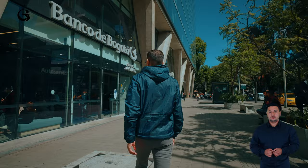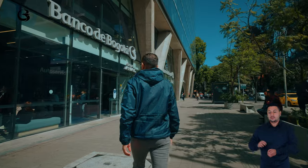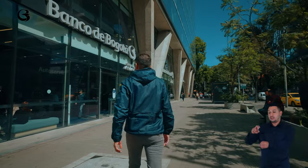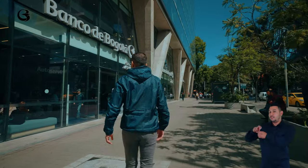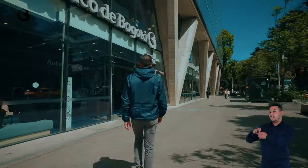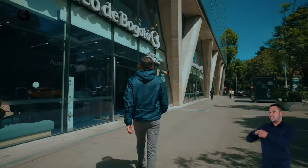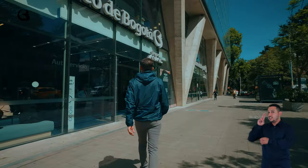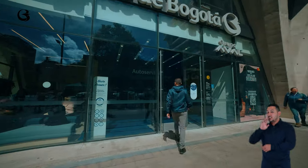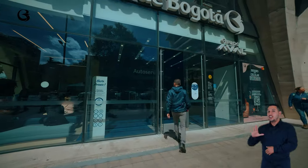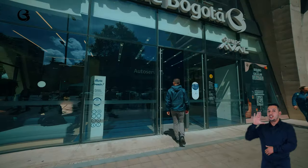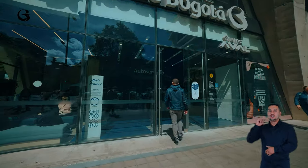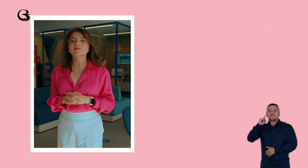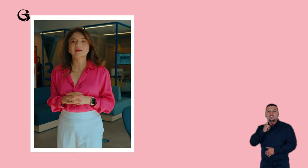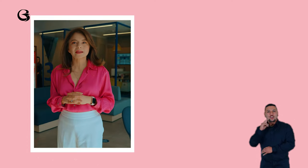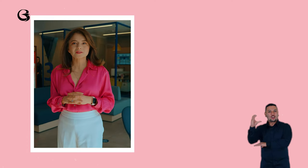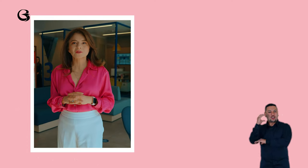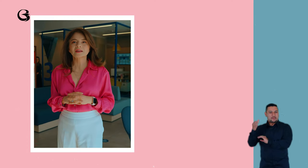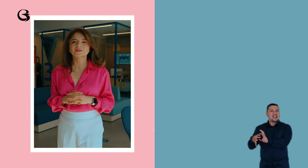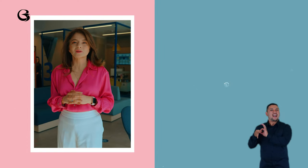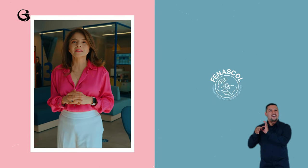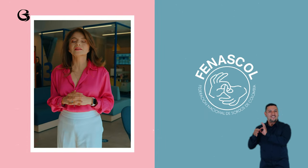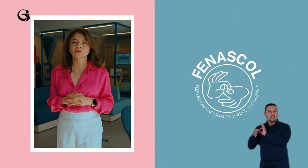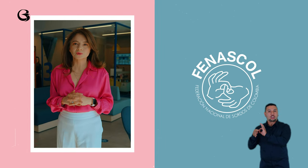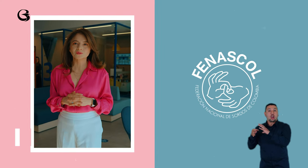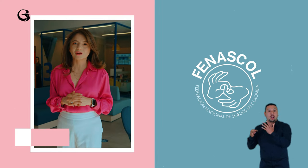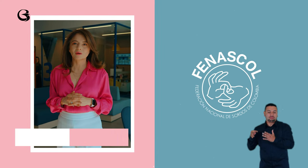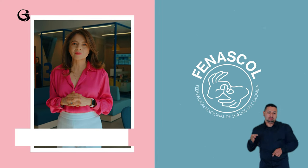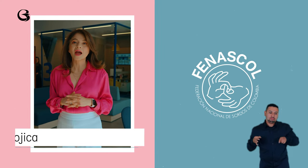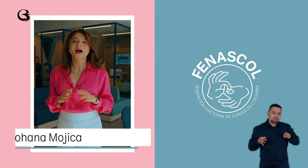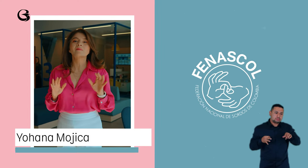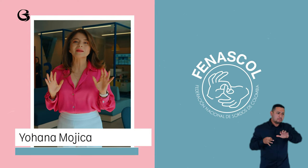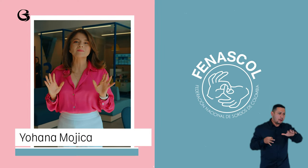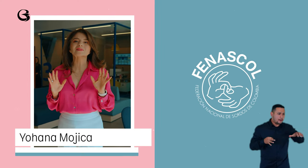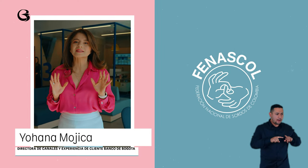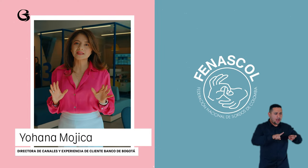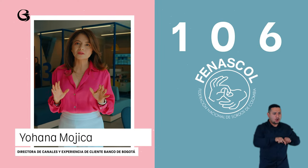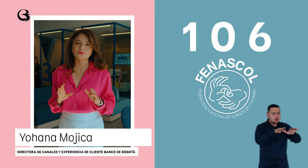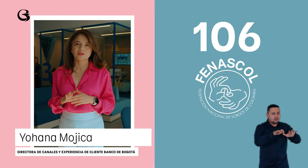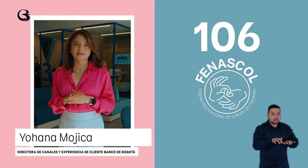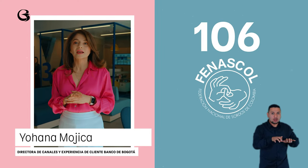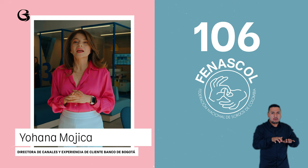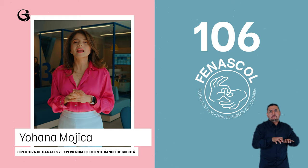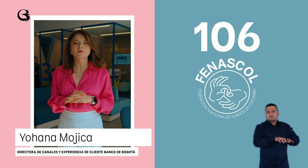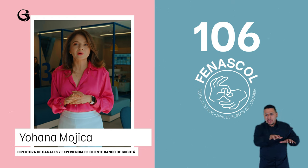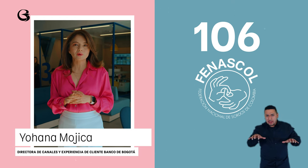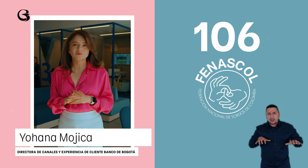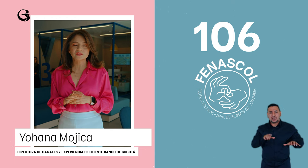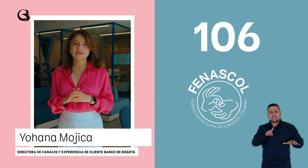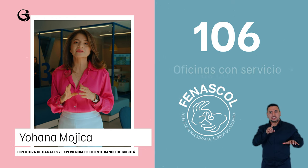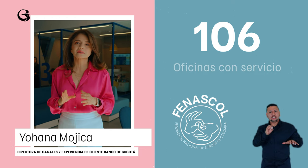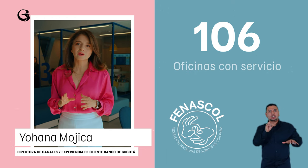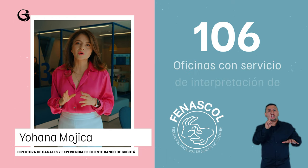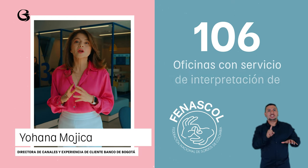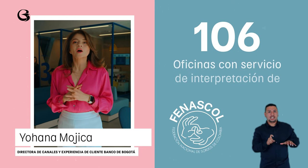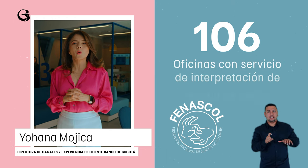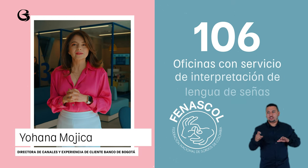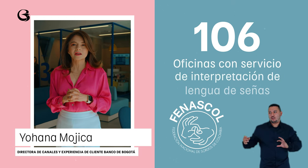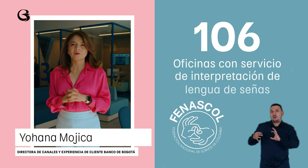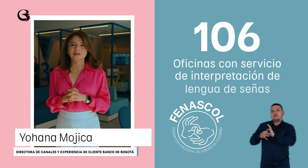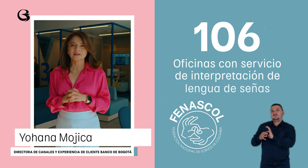Con nuestra alianza con la Federación Nacional de Sordos de Colombia, ampliamos a 106 el número de oficinas que hoy cuentan con el